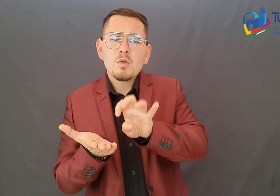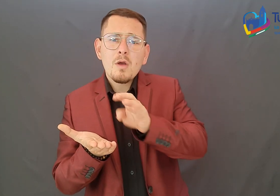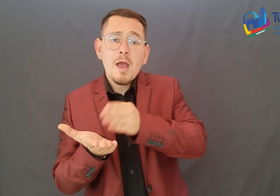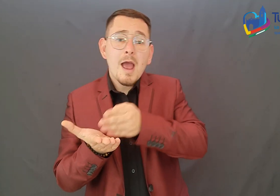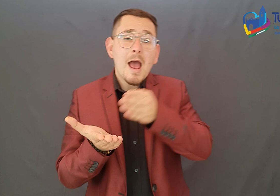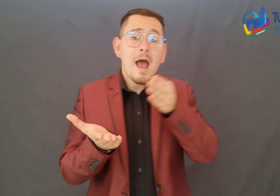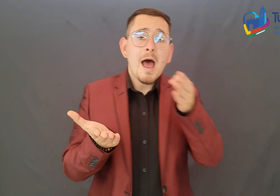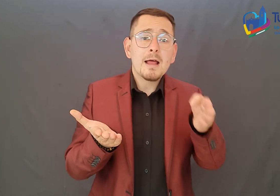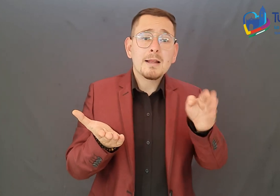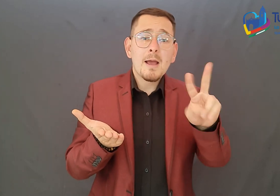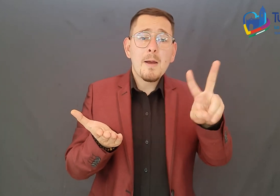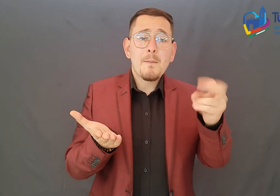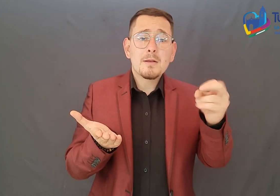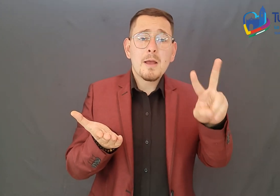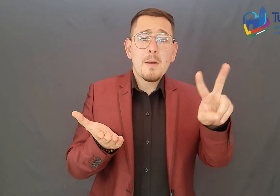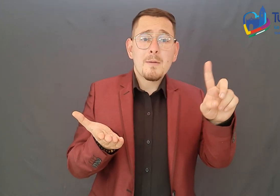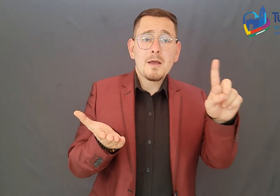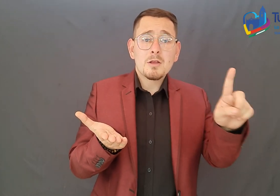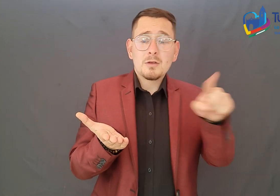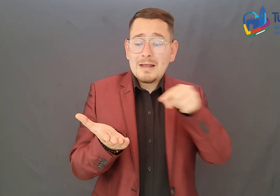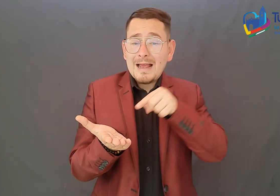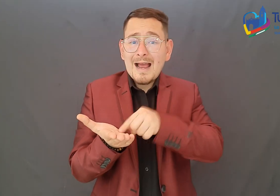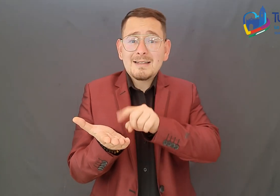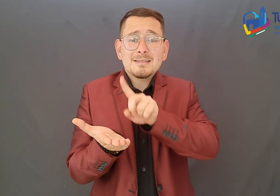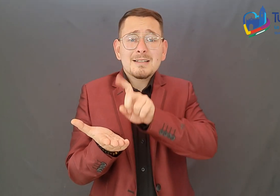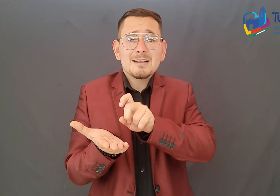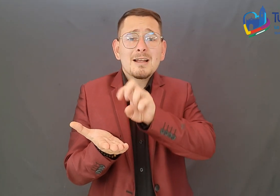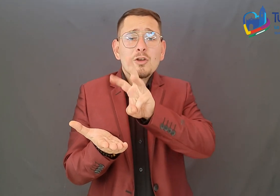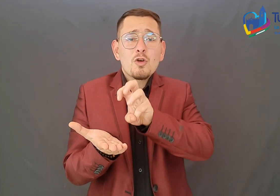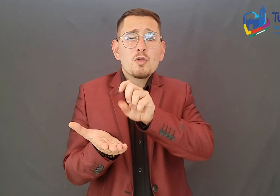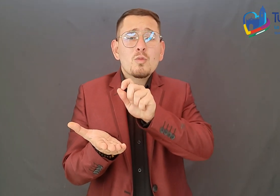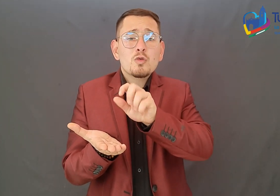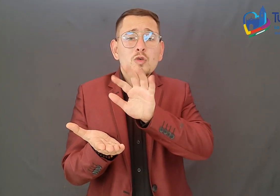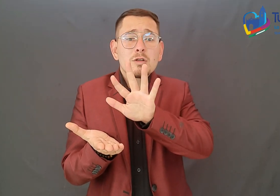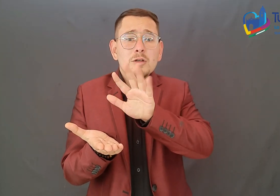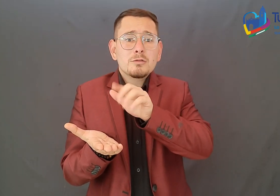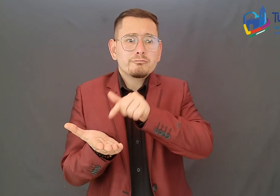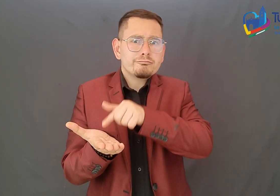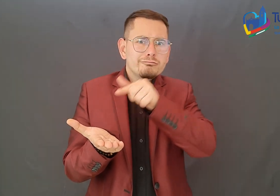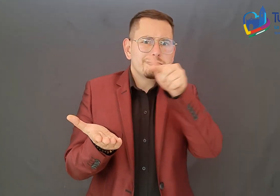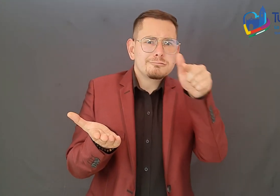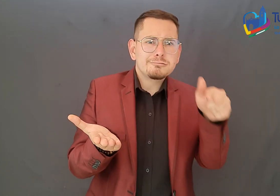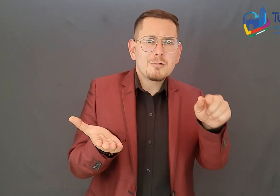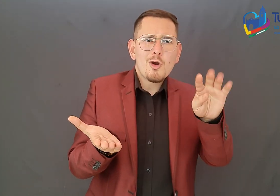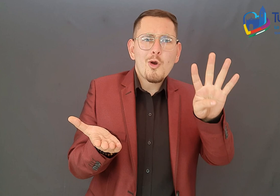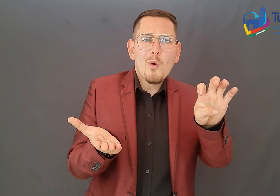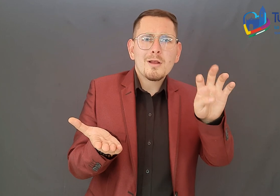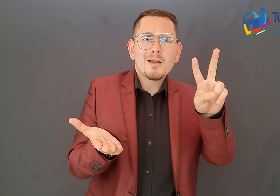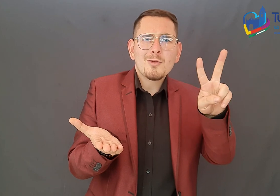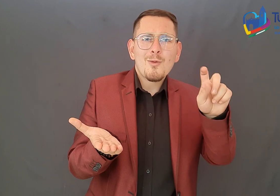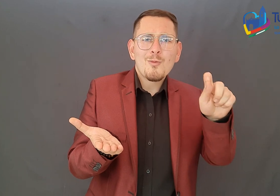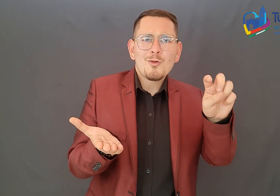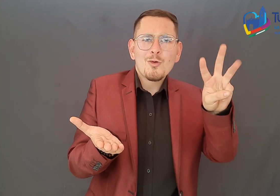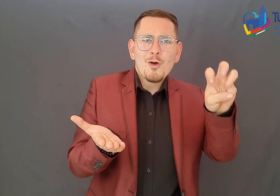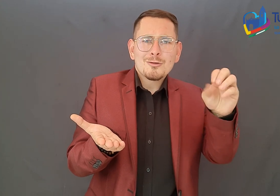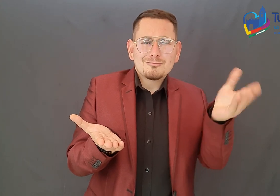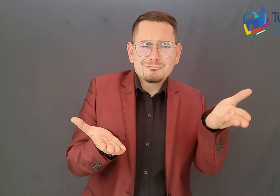hemos subido de 68.5 a 92.8. Dentro de las políticas de gestión con mejores resultados en la